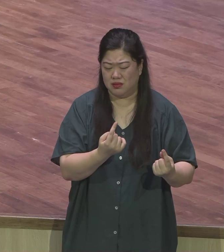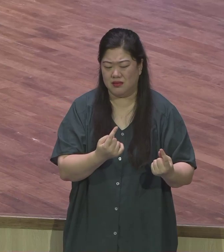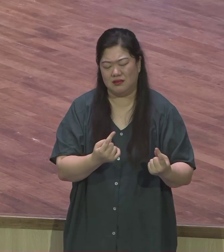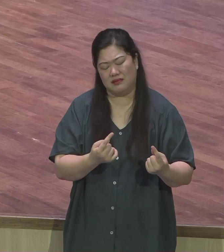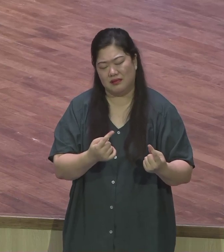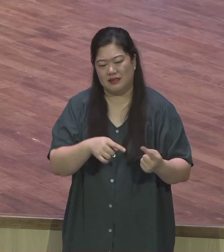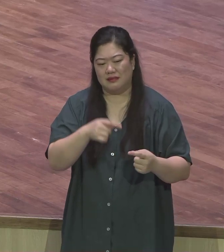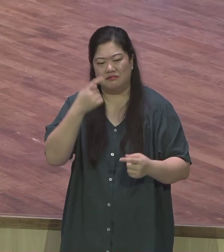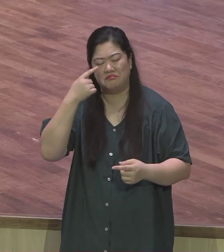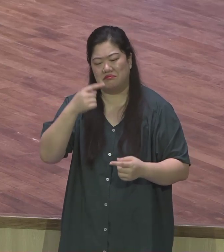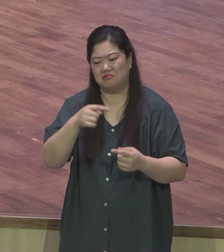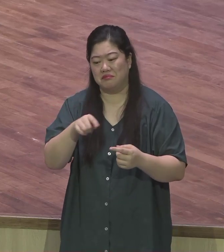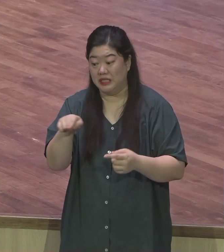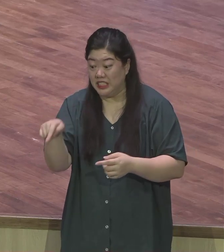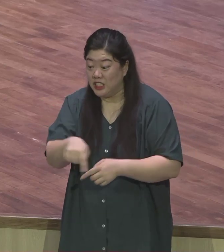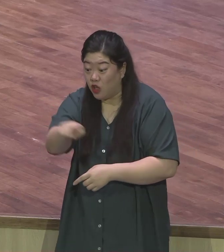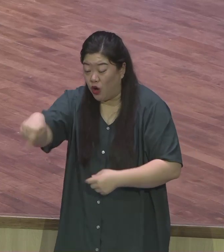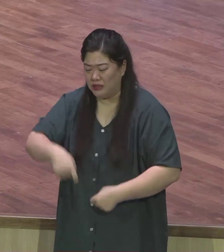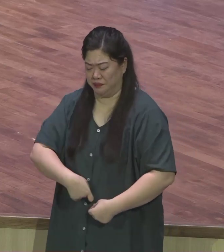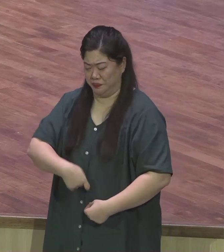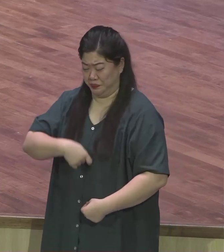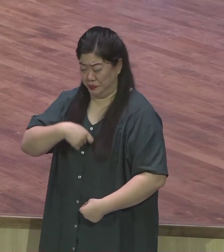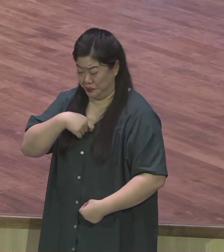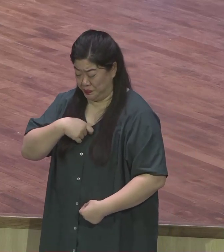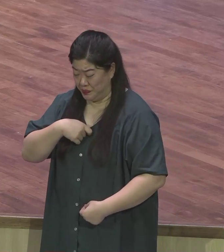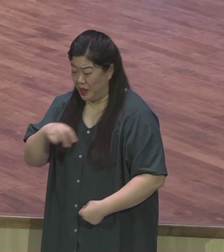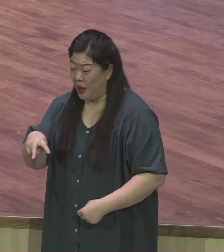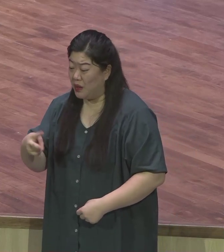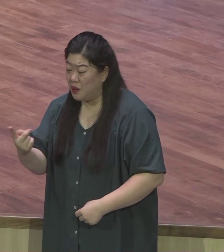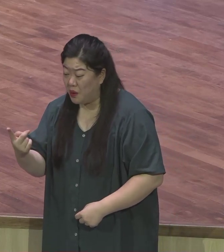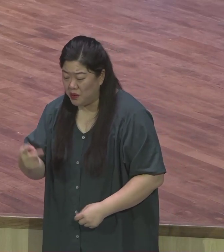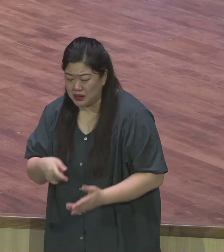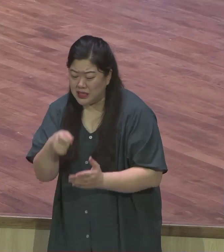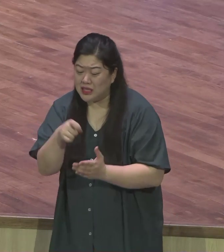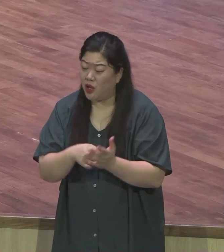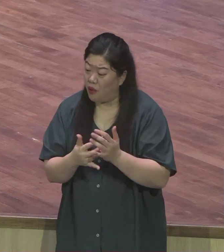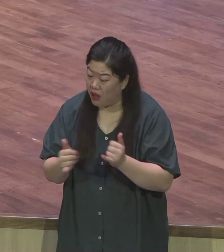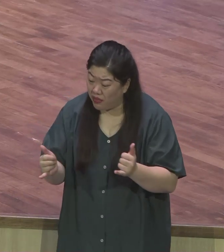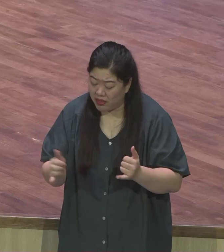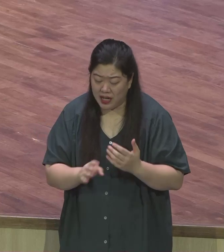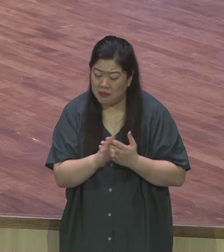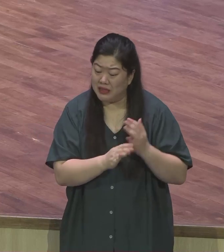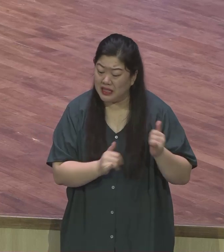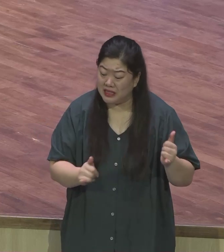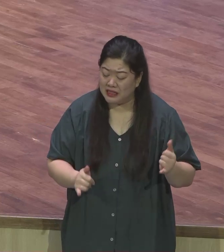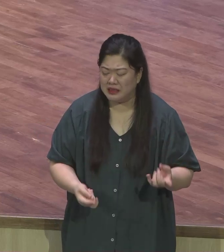않습니까 너희의 의가 서기관보다 더 하지 못하며 더 낫지 못하면 천국에 들어가지 못한다고 합니다